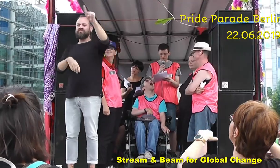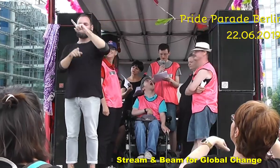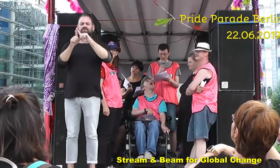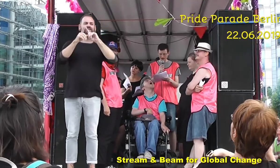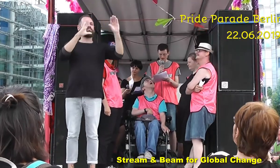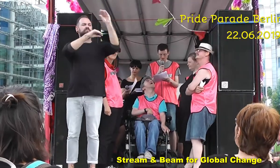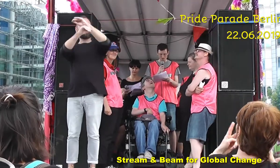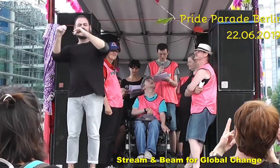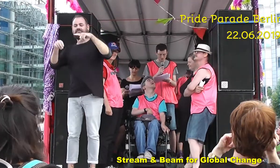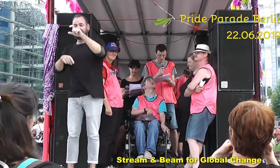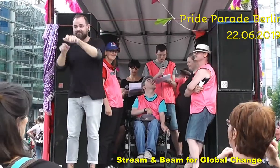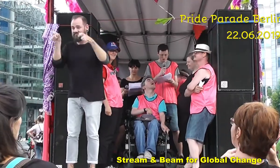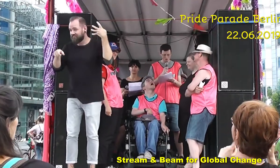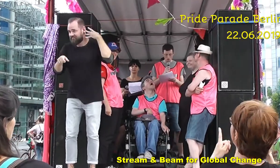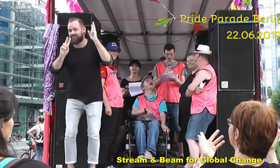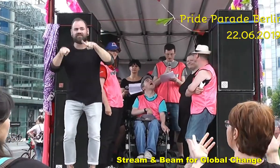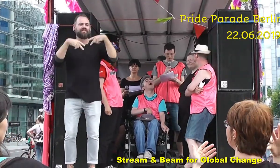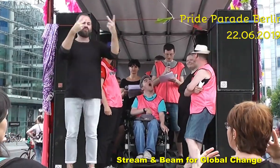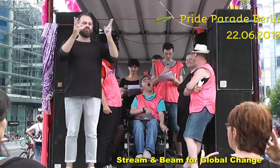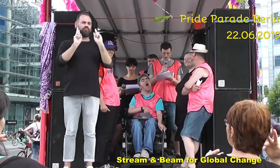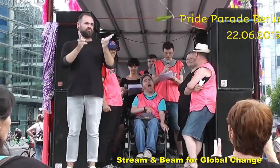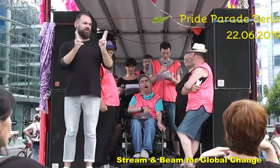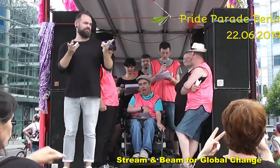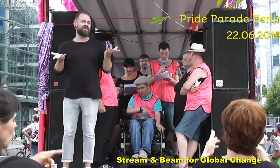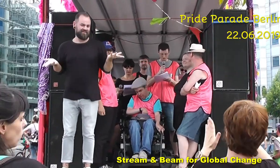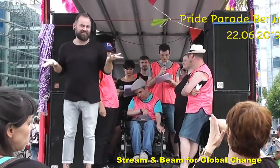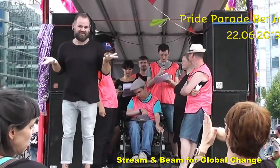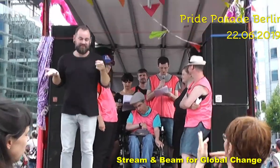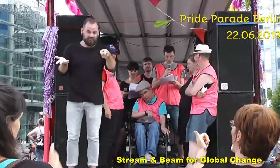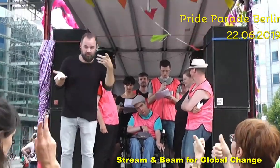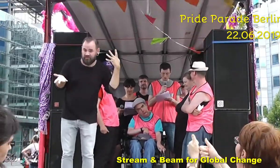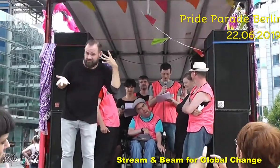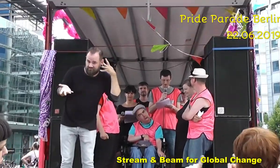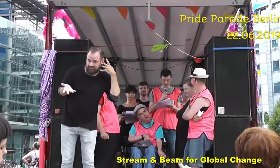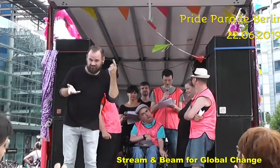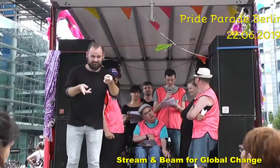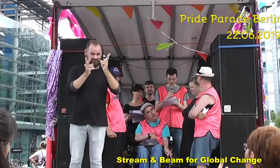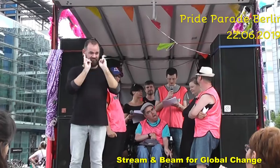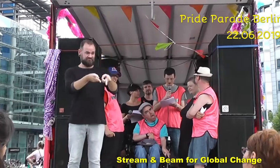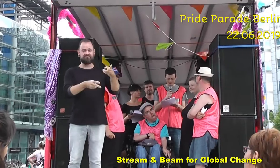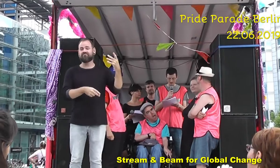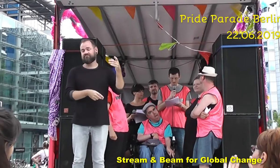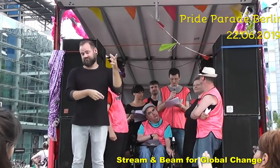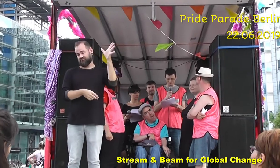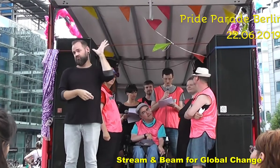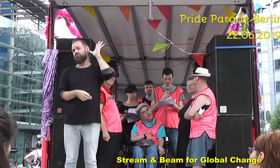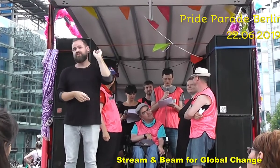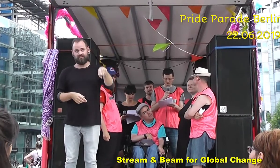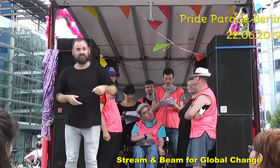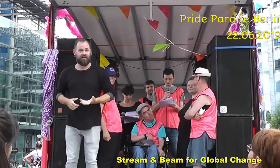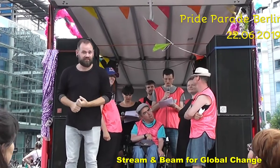Sie sagen, du kannst mit der Prothese hören. Du brauchst keine Gebärdensprache.